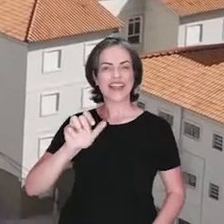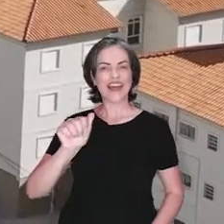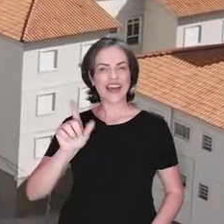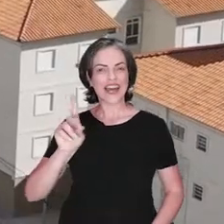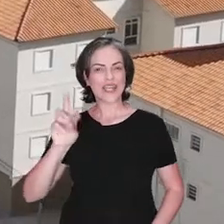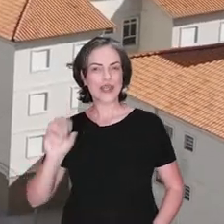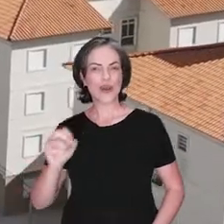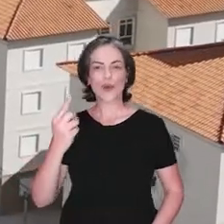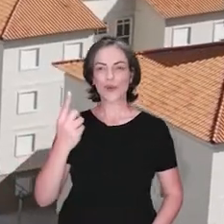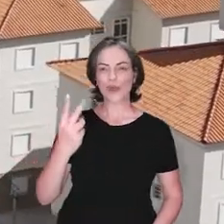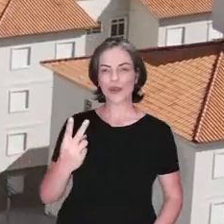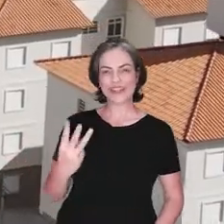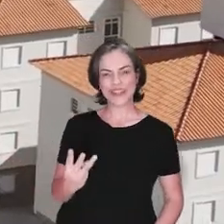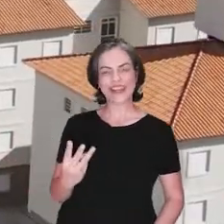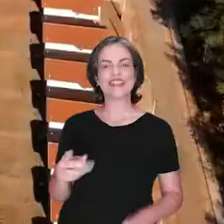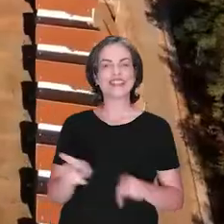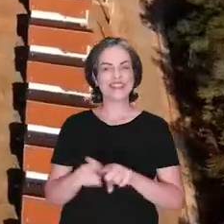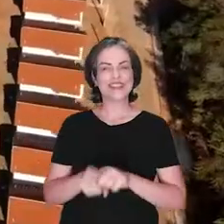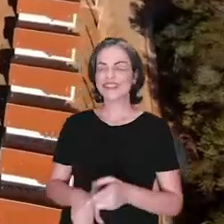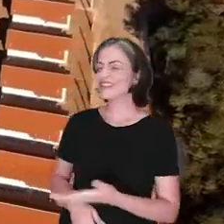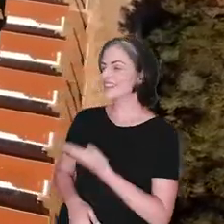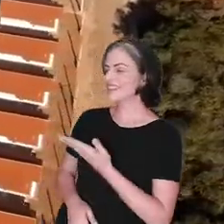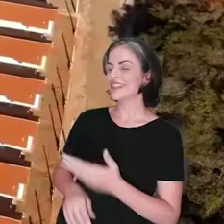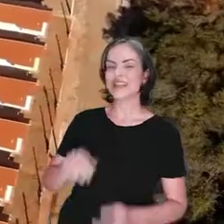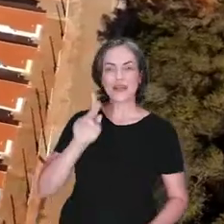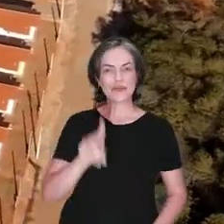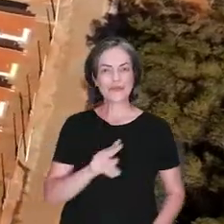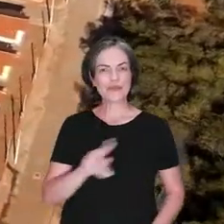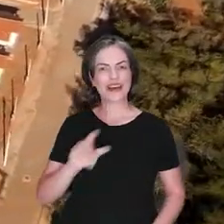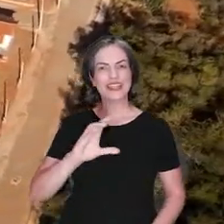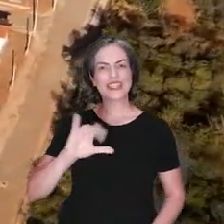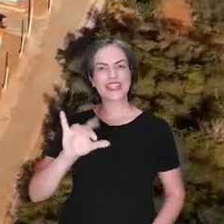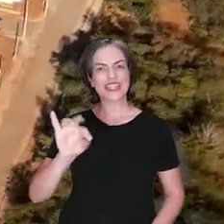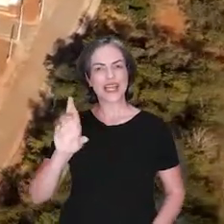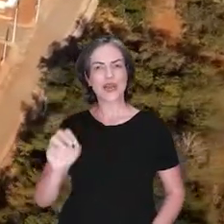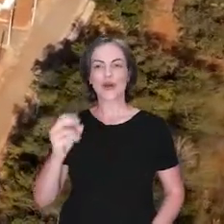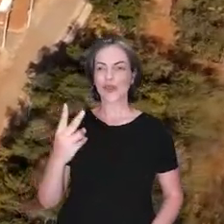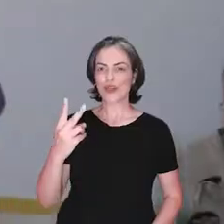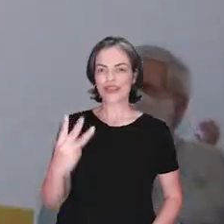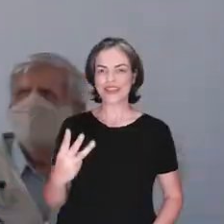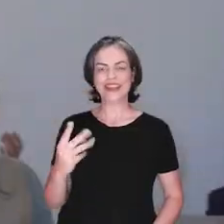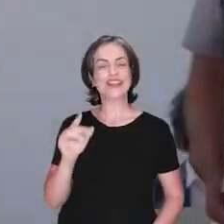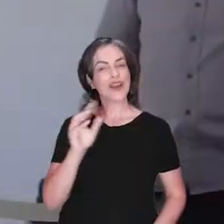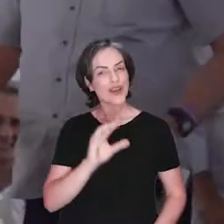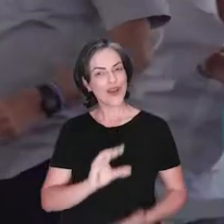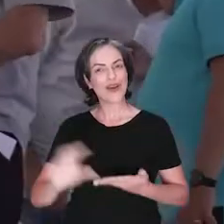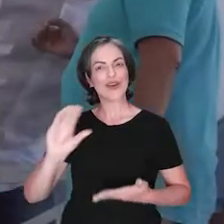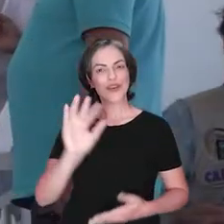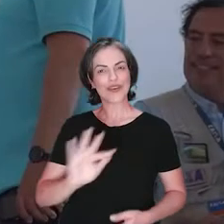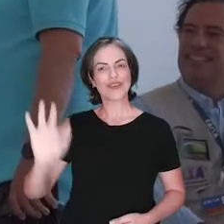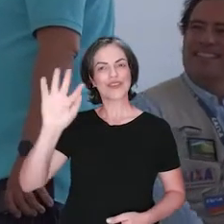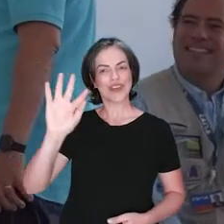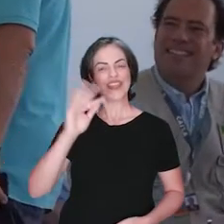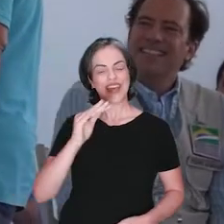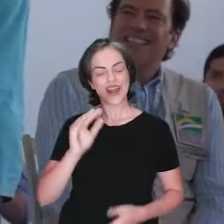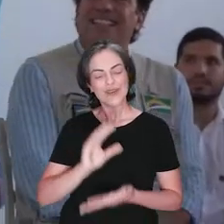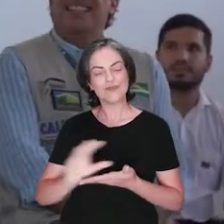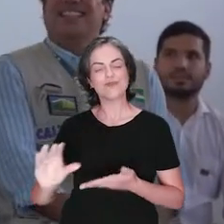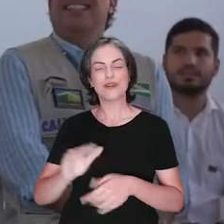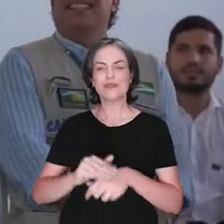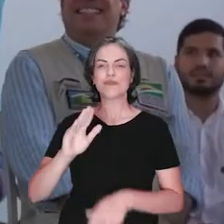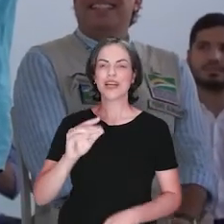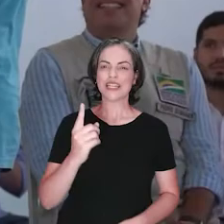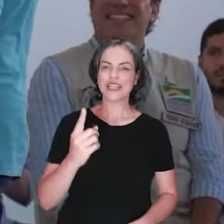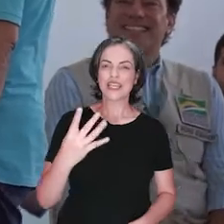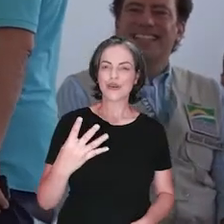Bezerra de Menezes, 1, 2 e 3, e nos residenciais Padre Cícero, 2 e 3. O investimento federal nos empreendimentos foi